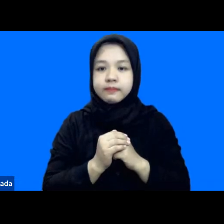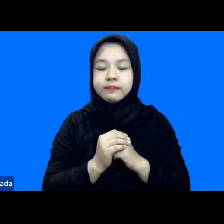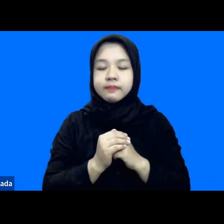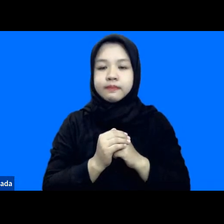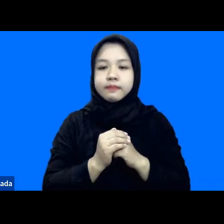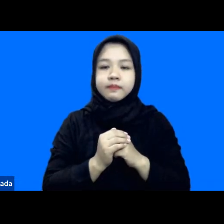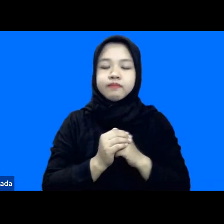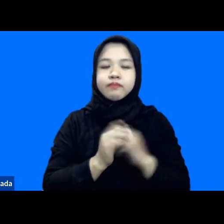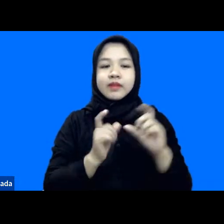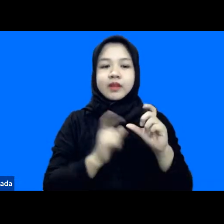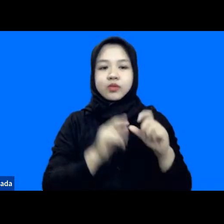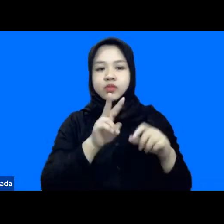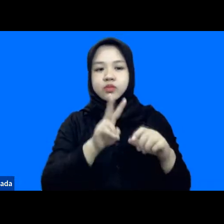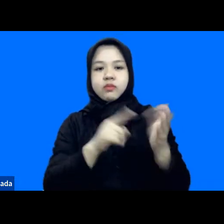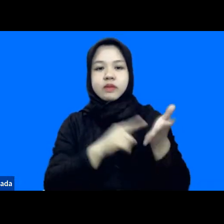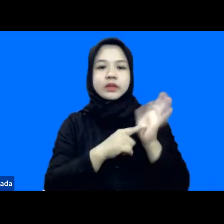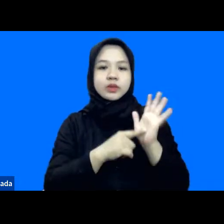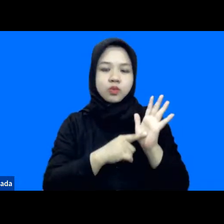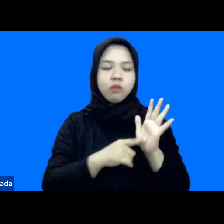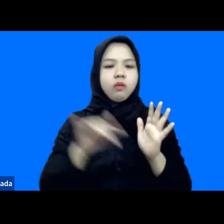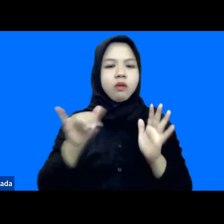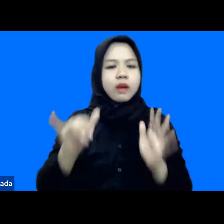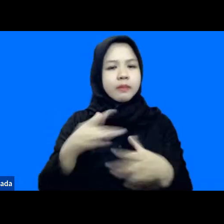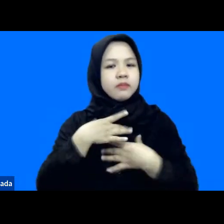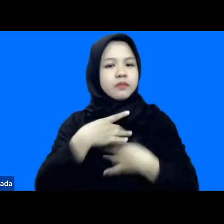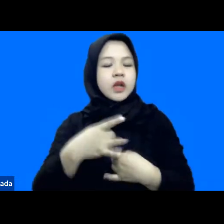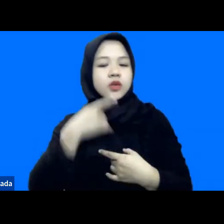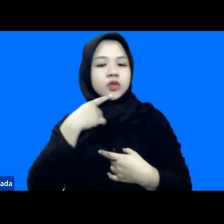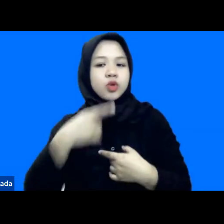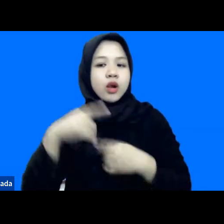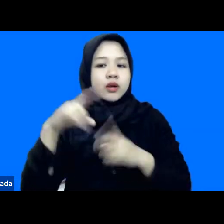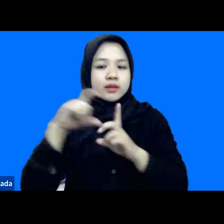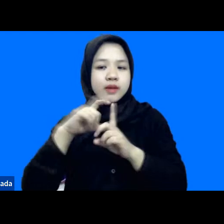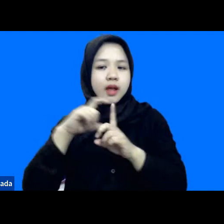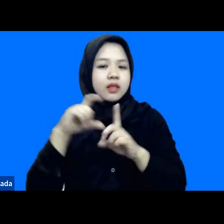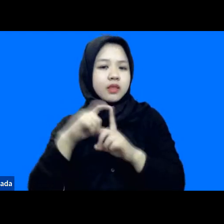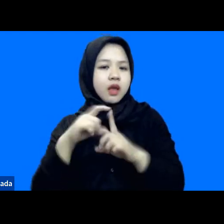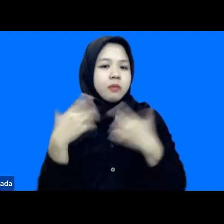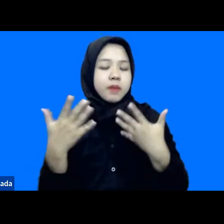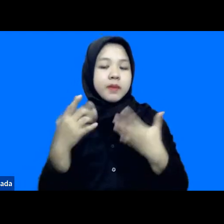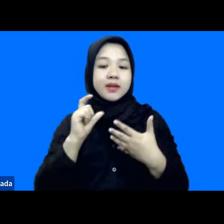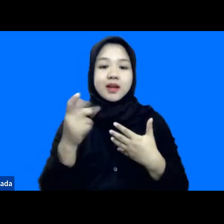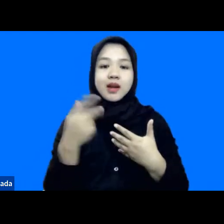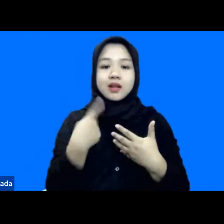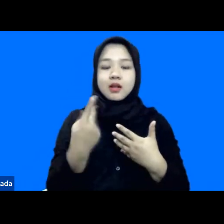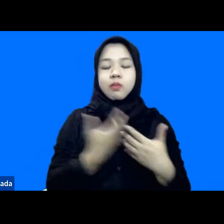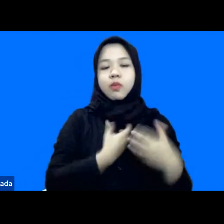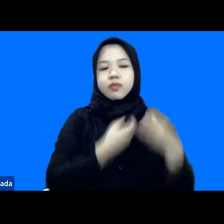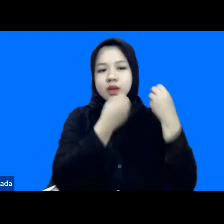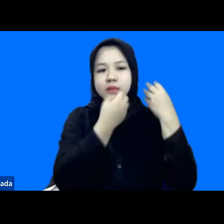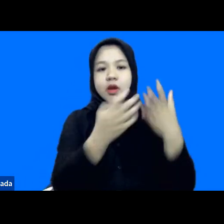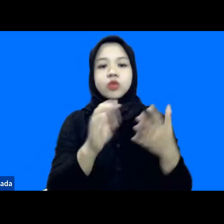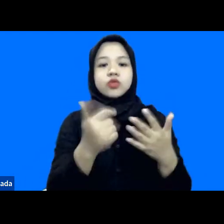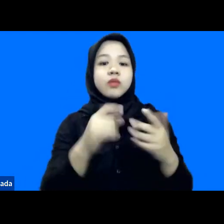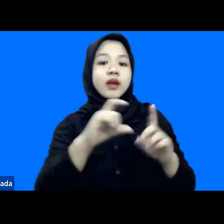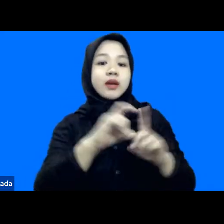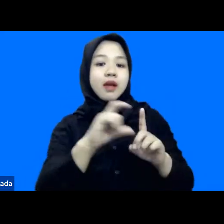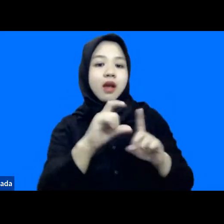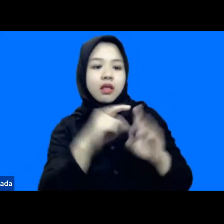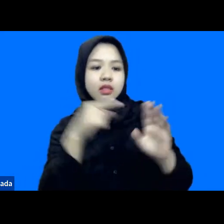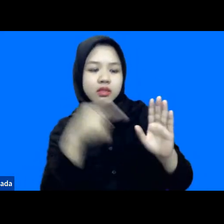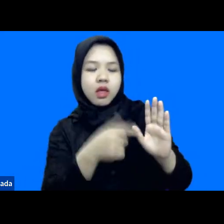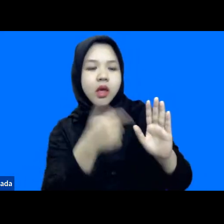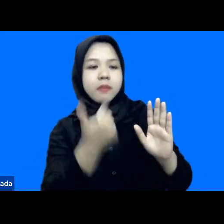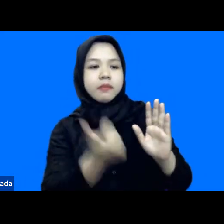menarik memang berbicara tentang data dan bagaimana cara kita menyampaikan agar data itu bisa